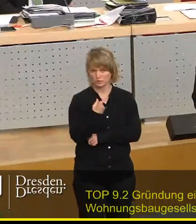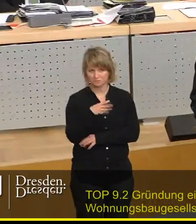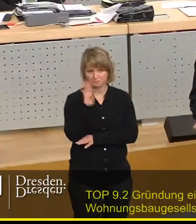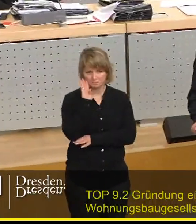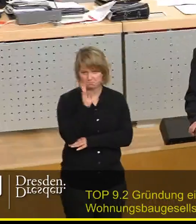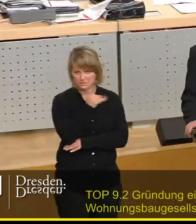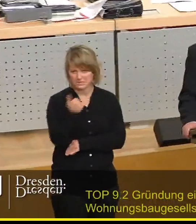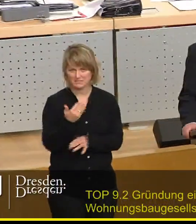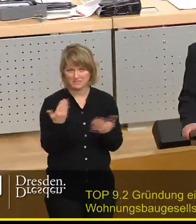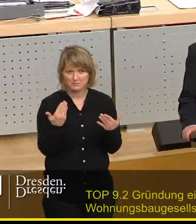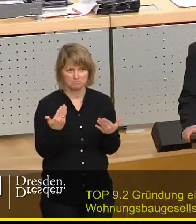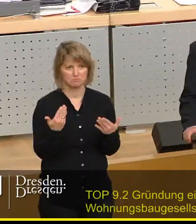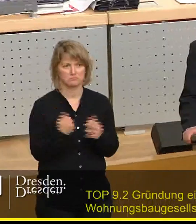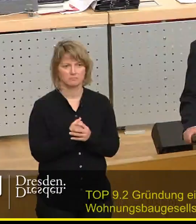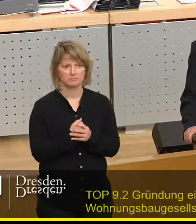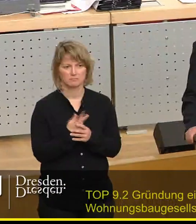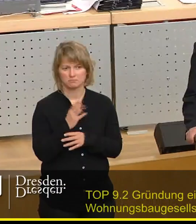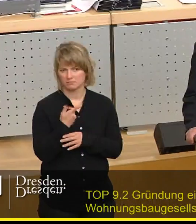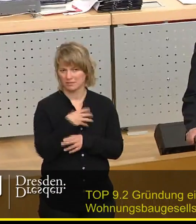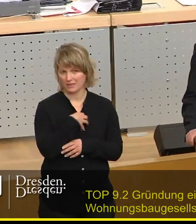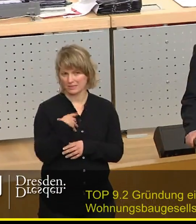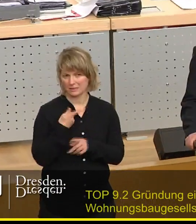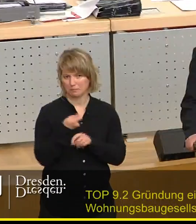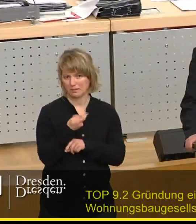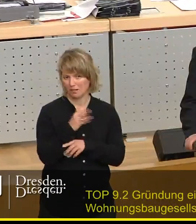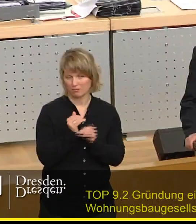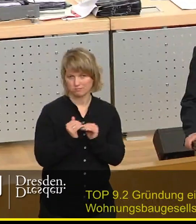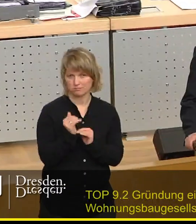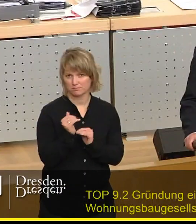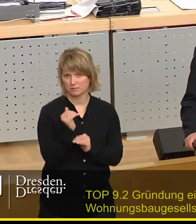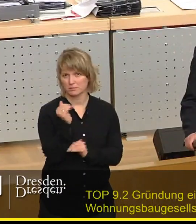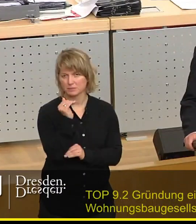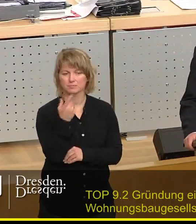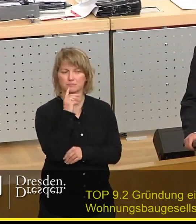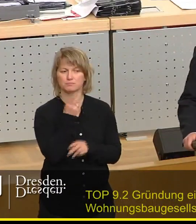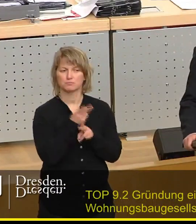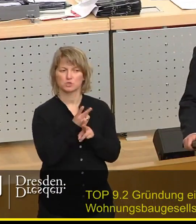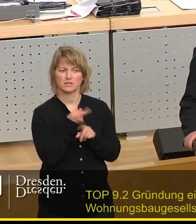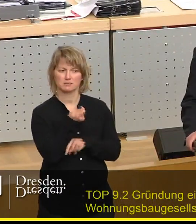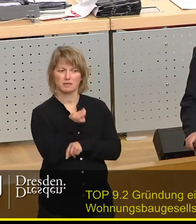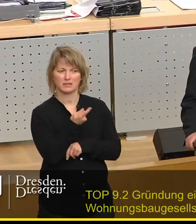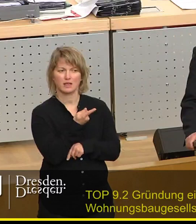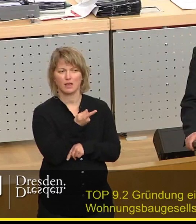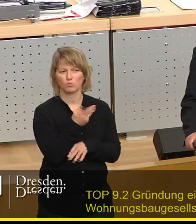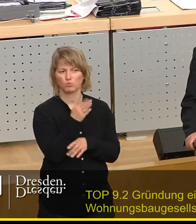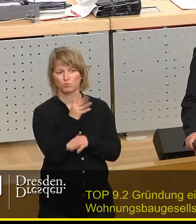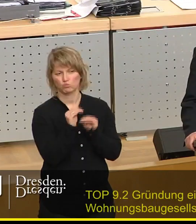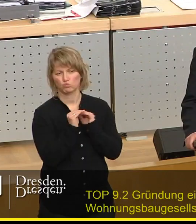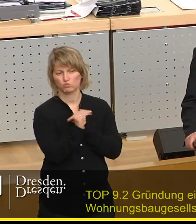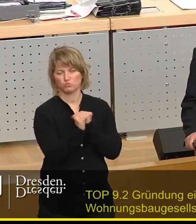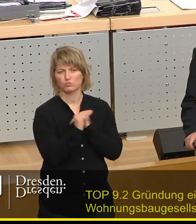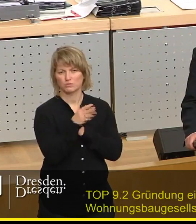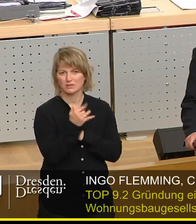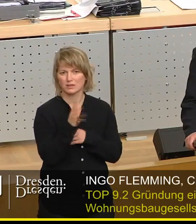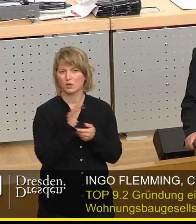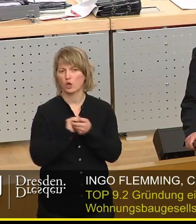gerade hatten? Die Mieten in Dresden steigen. Im Bereich der Bestandsmieten ist das einigermaßen moderat. Die